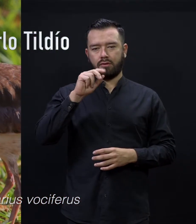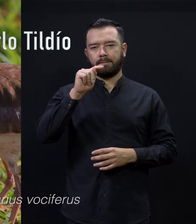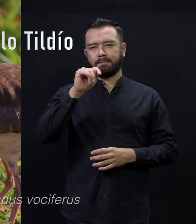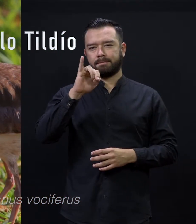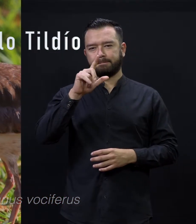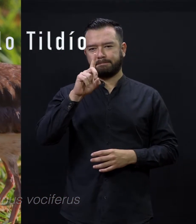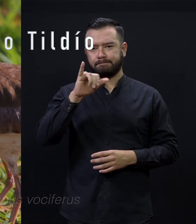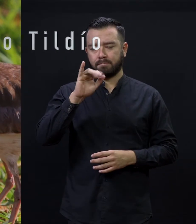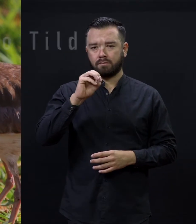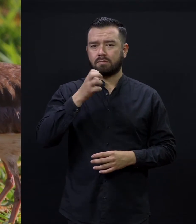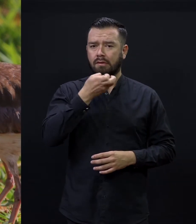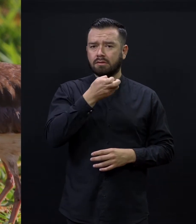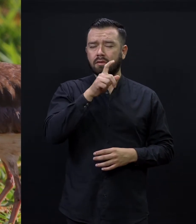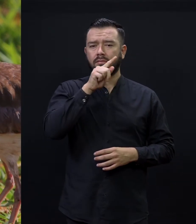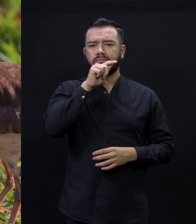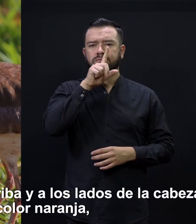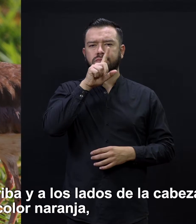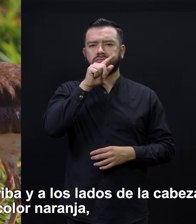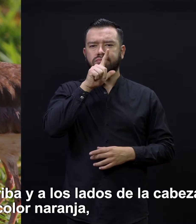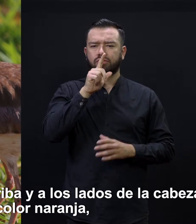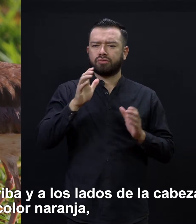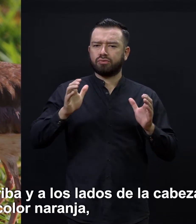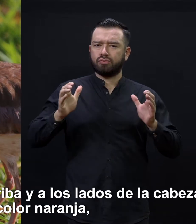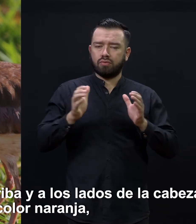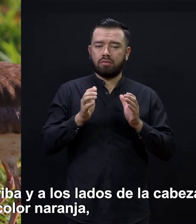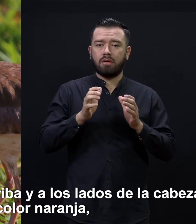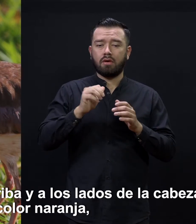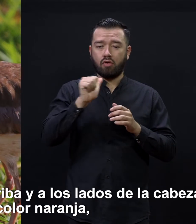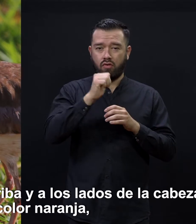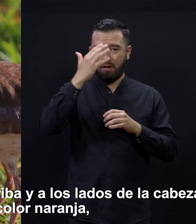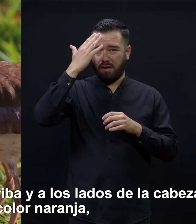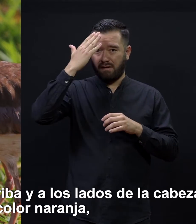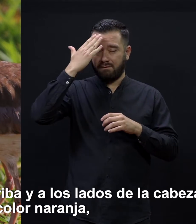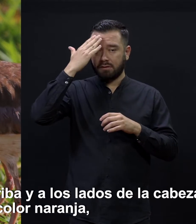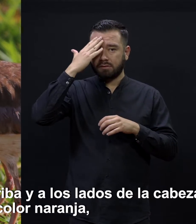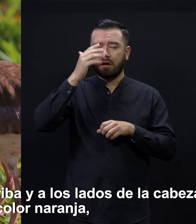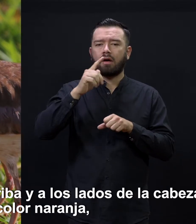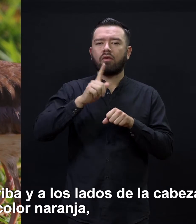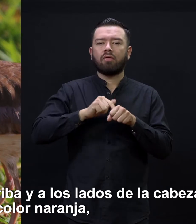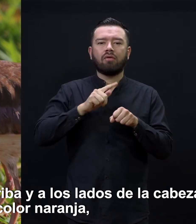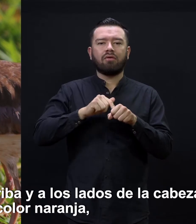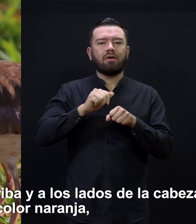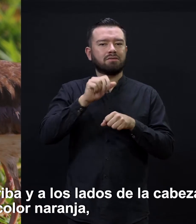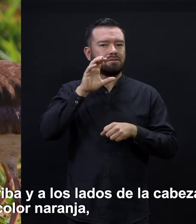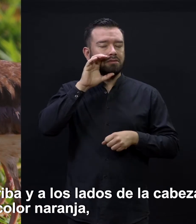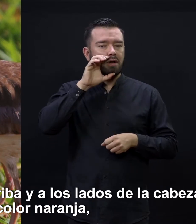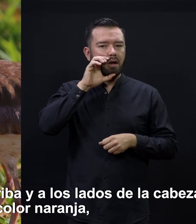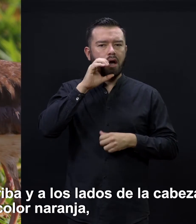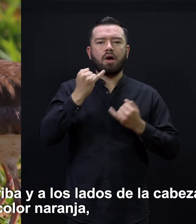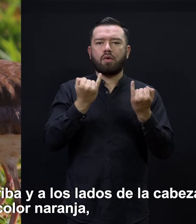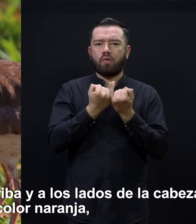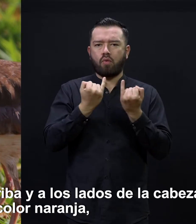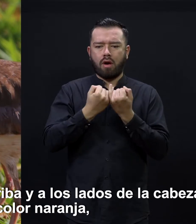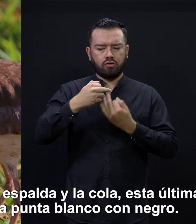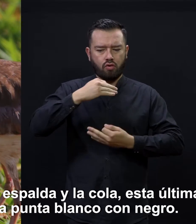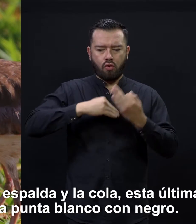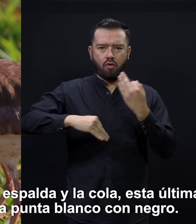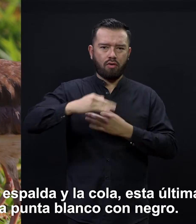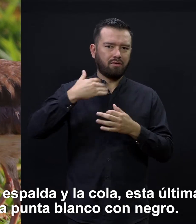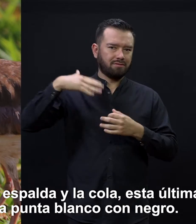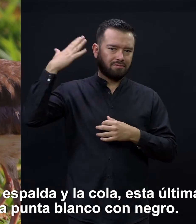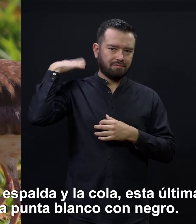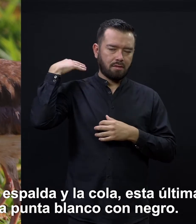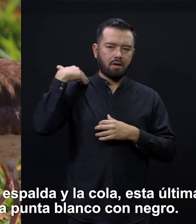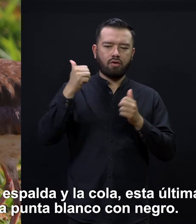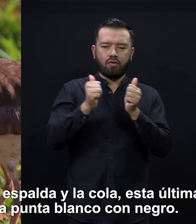Chorlo Tildío Es un ave pequeña, arriba y a los lados de la cabeza es de color naranja, al